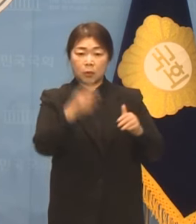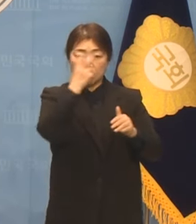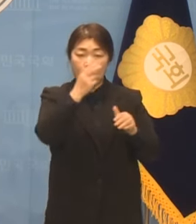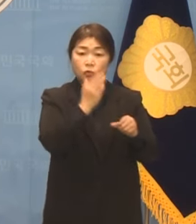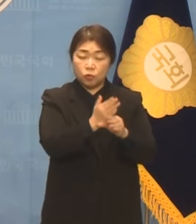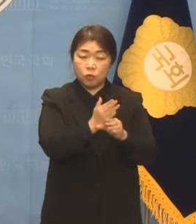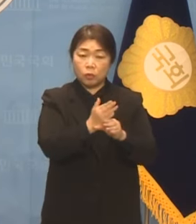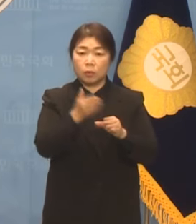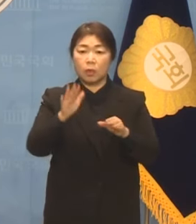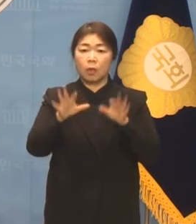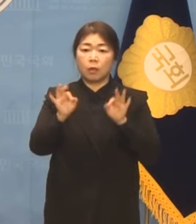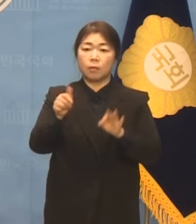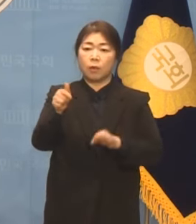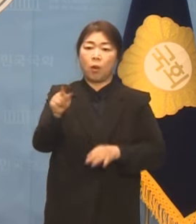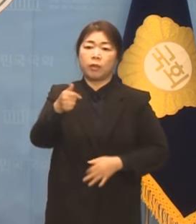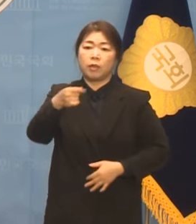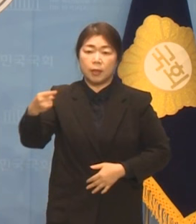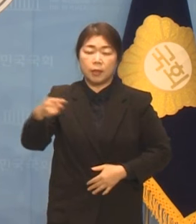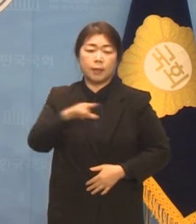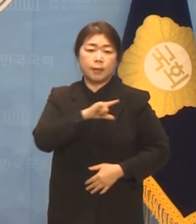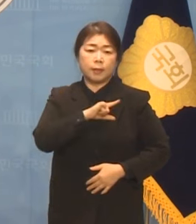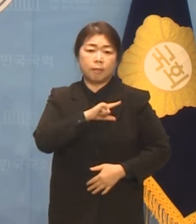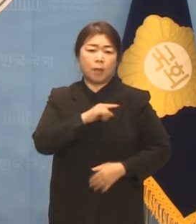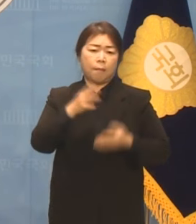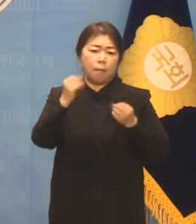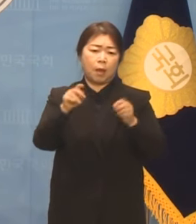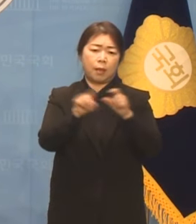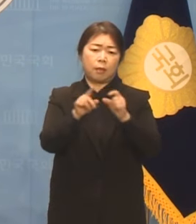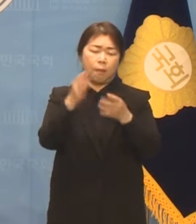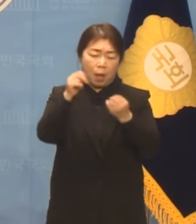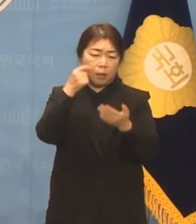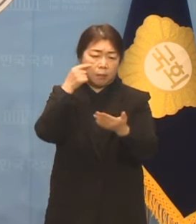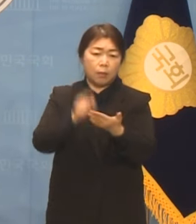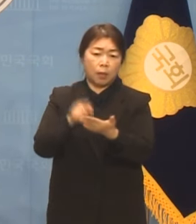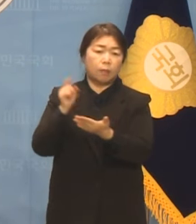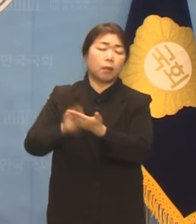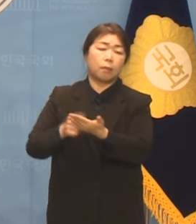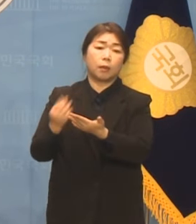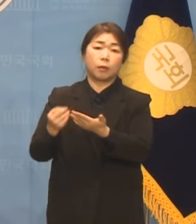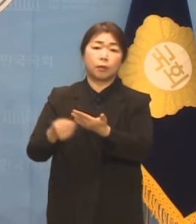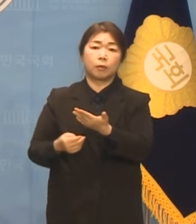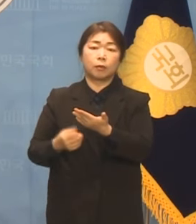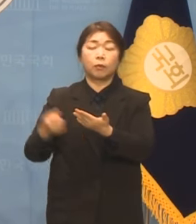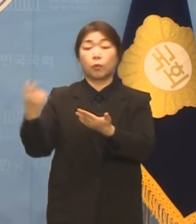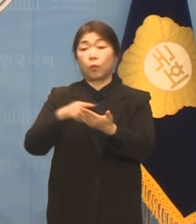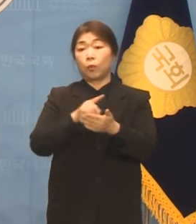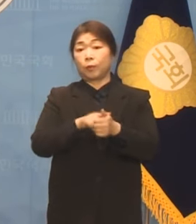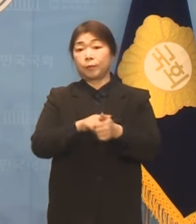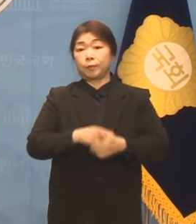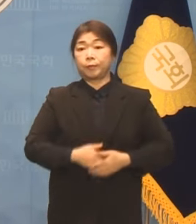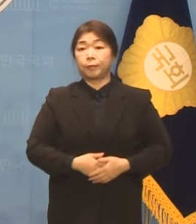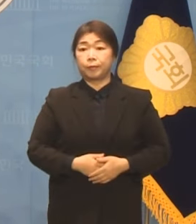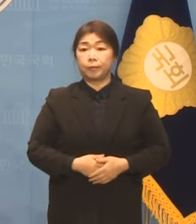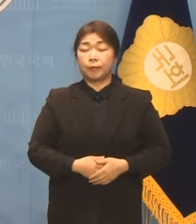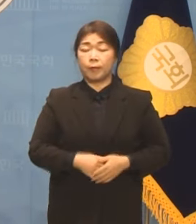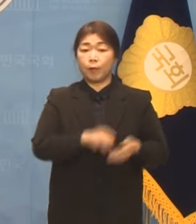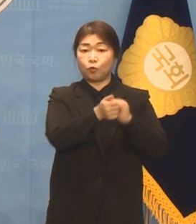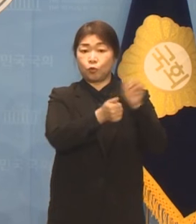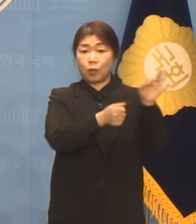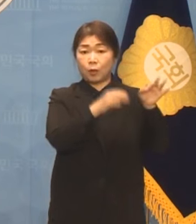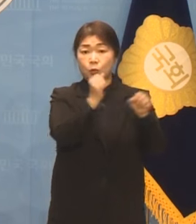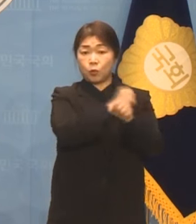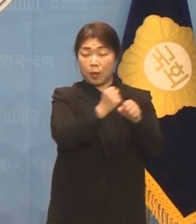김건희라는 이름은 수시로 등장했습니다. 심지어 이미 주가